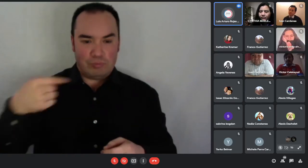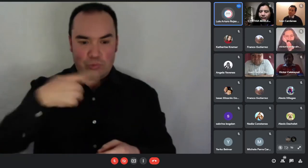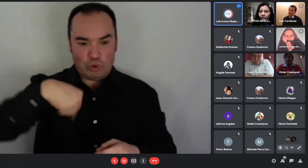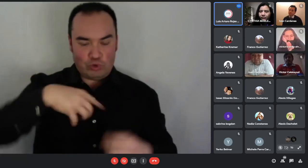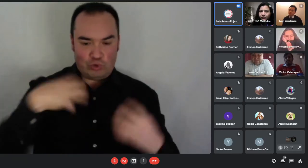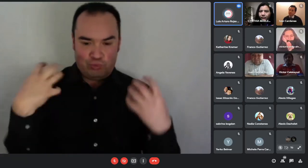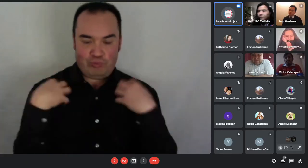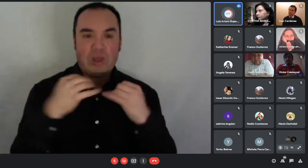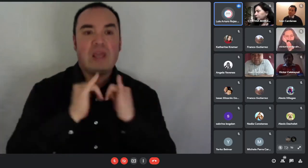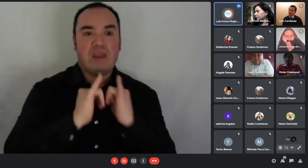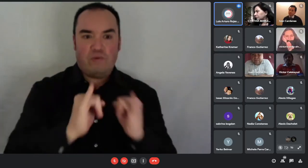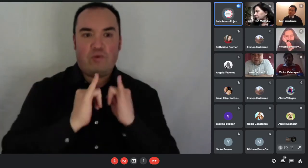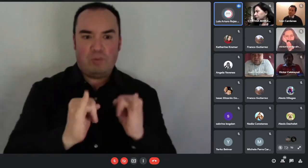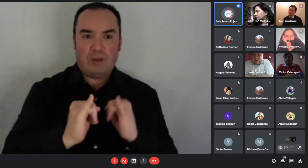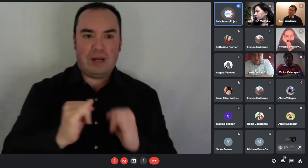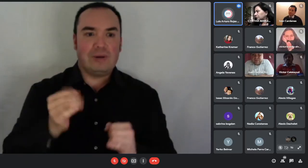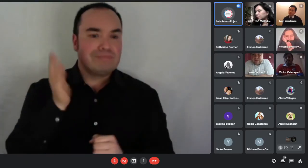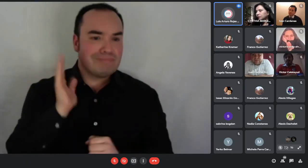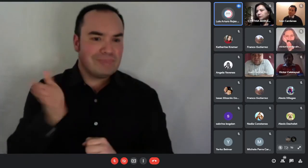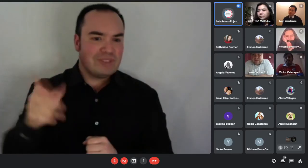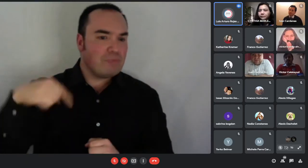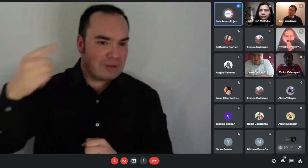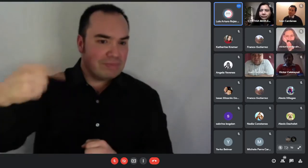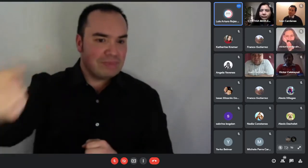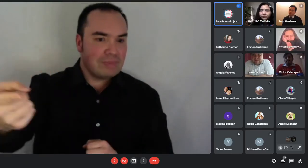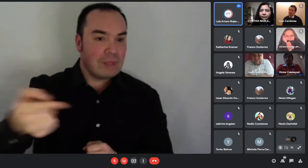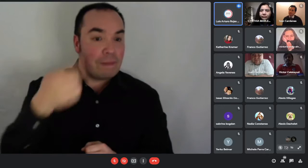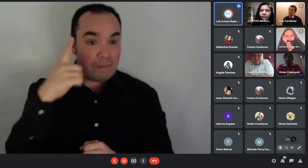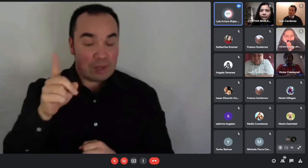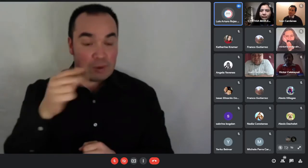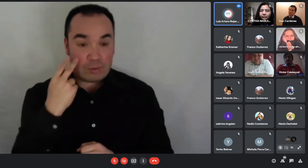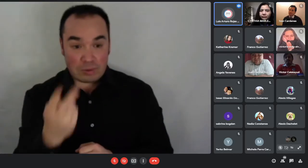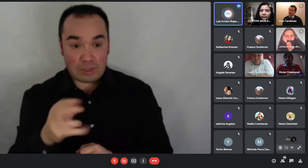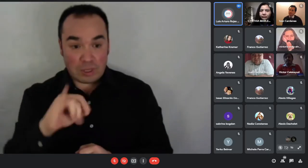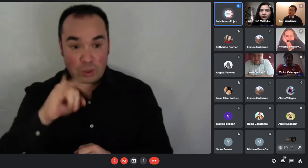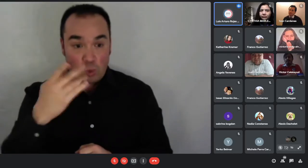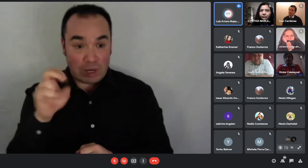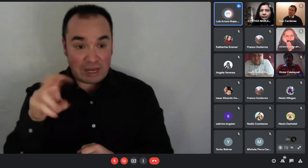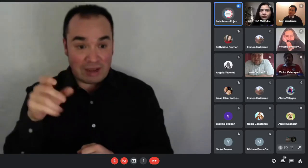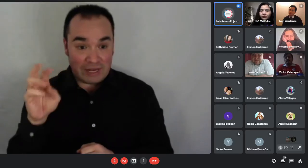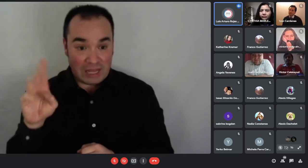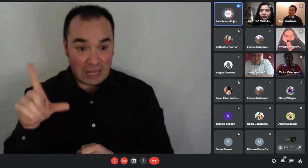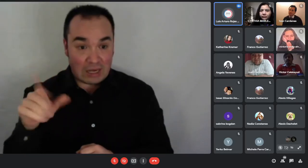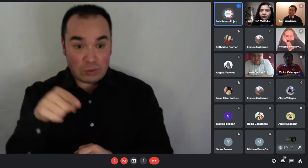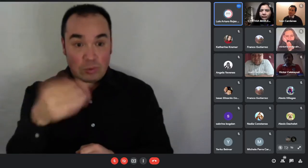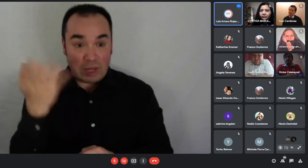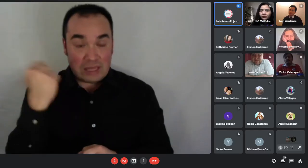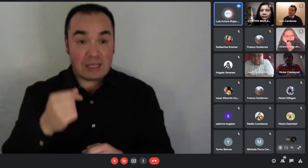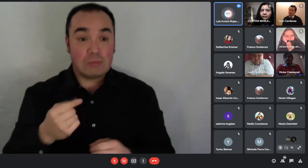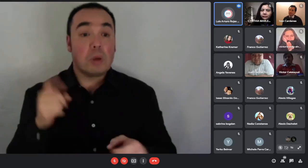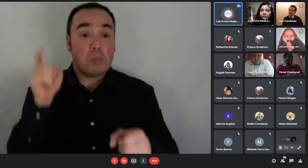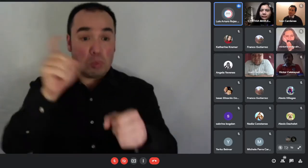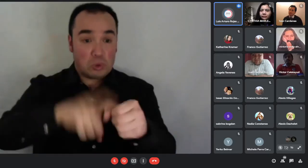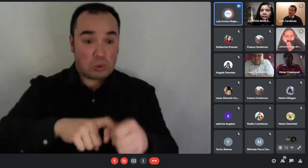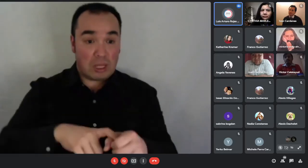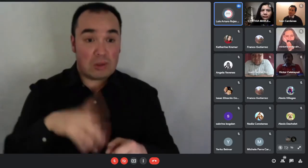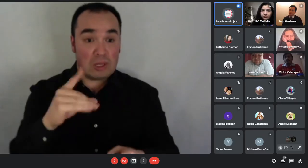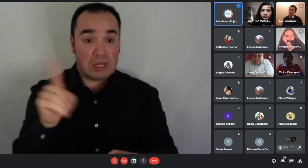le entendí es que ellos postularon un subsidio de S01 y que a las fechas no han tenido respuesta ya y el último llamado al S01